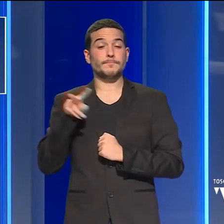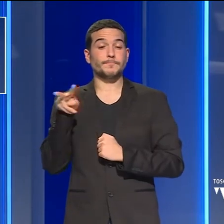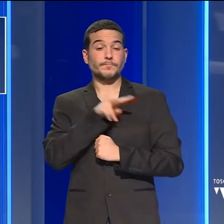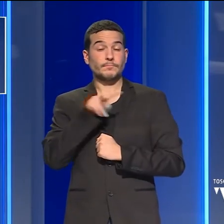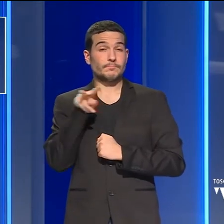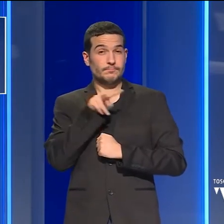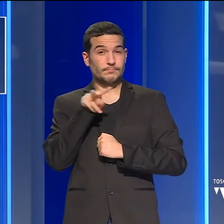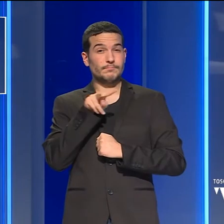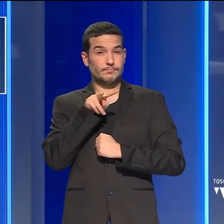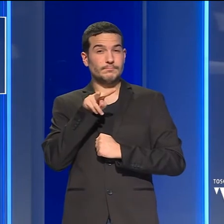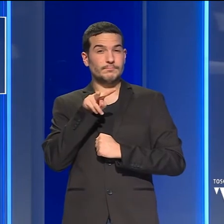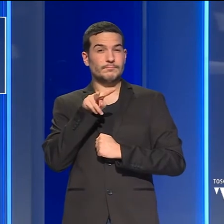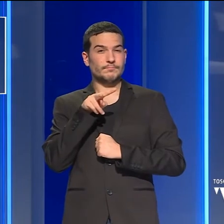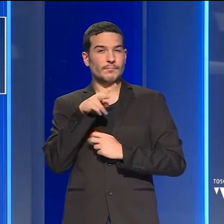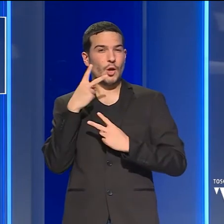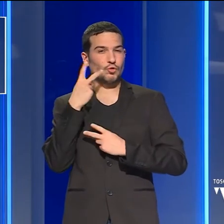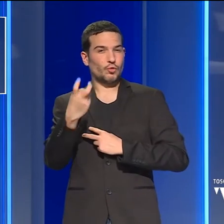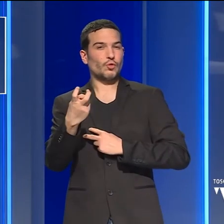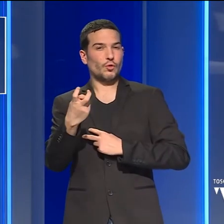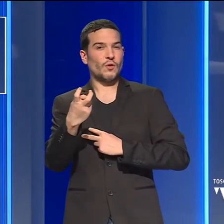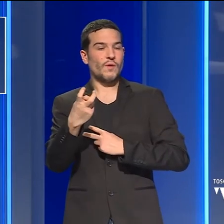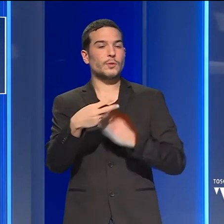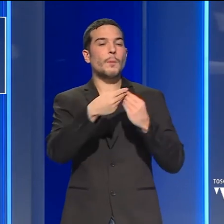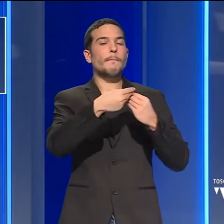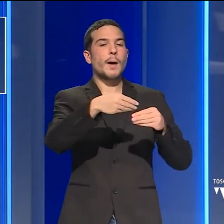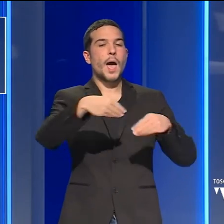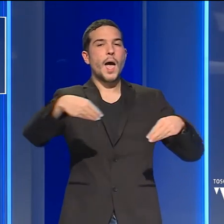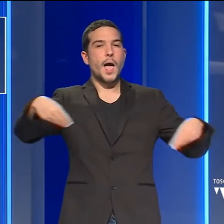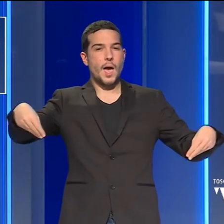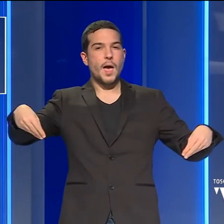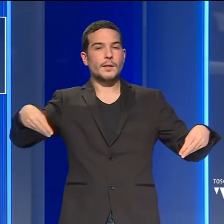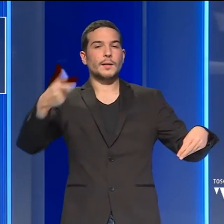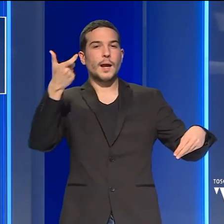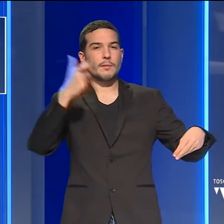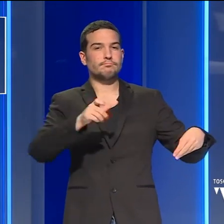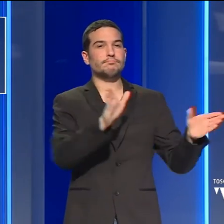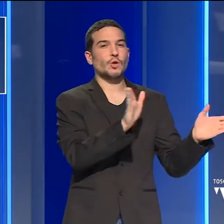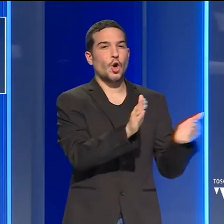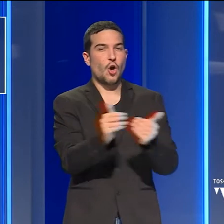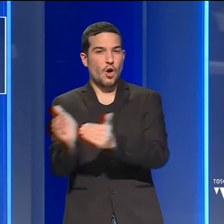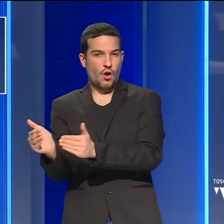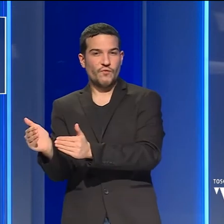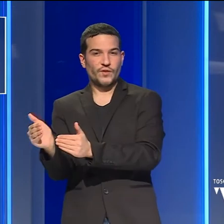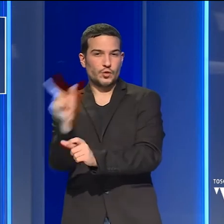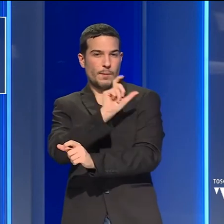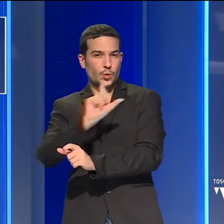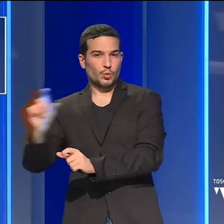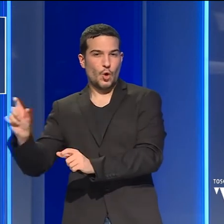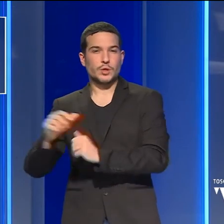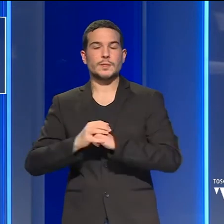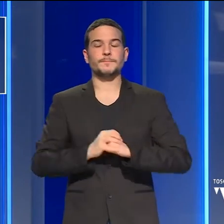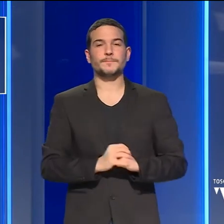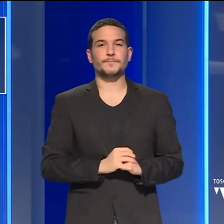le abitazioni è stato trovato anche tutto il materiale necessario per il confezionamento delle dosi.